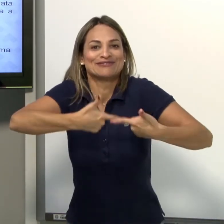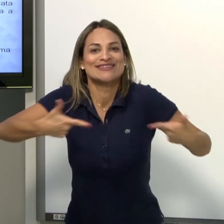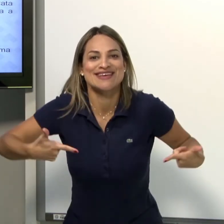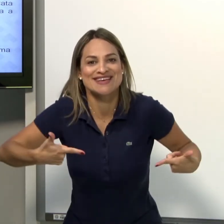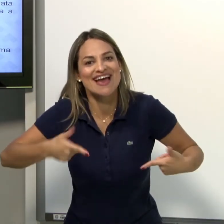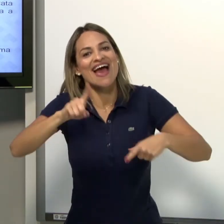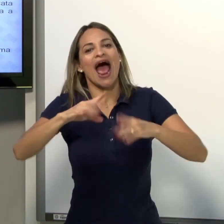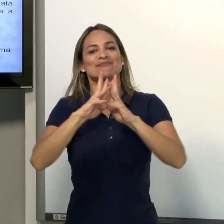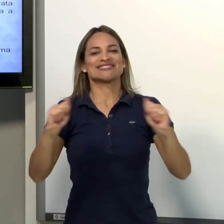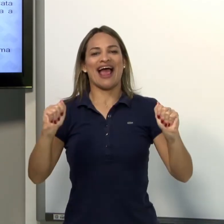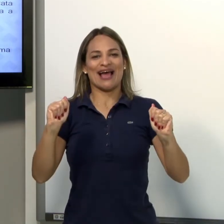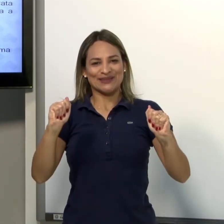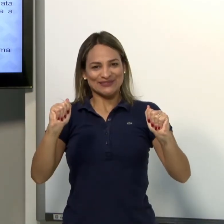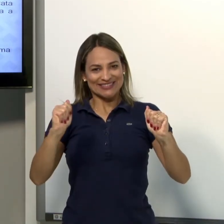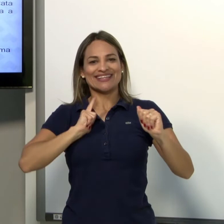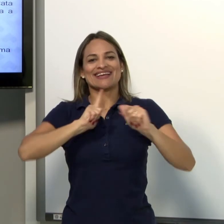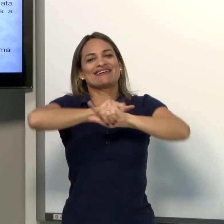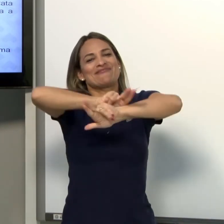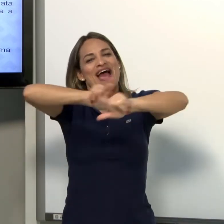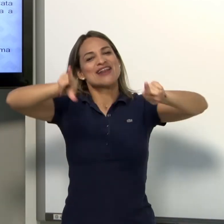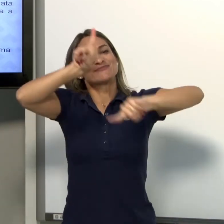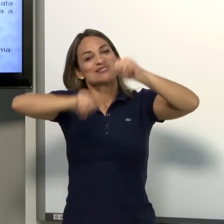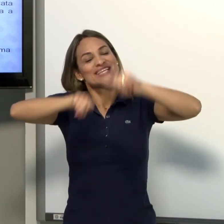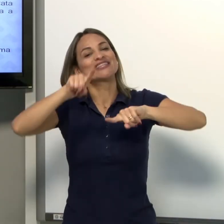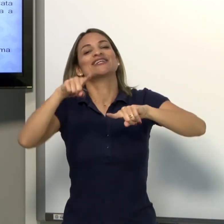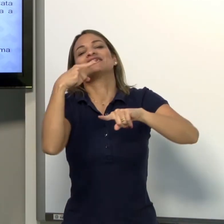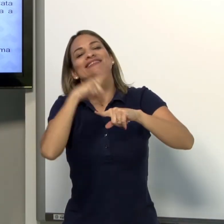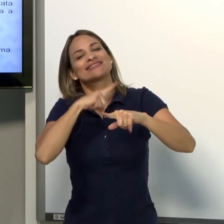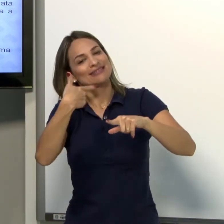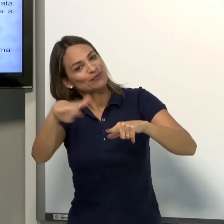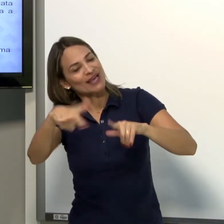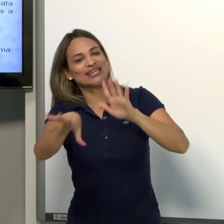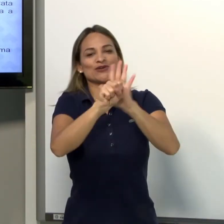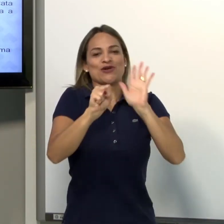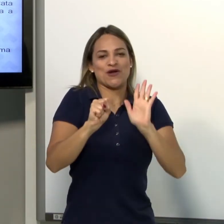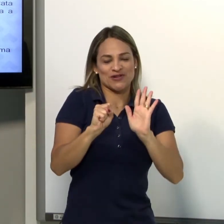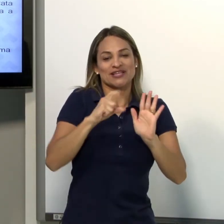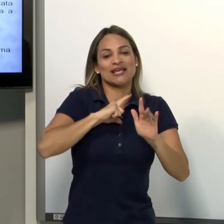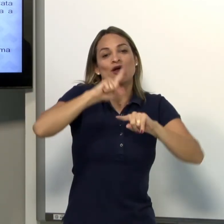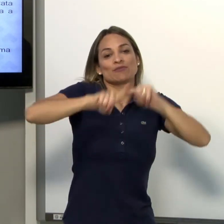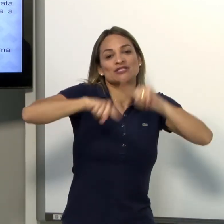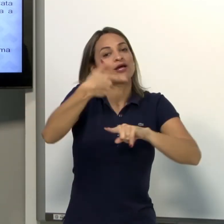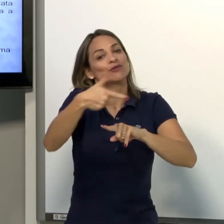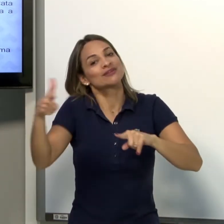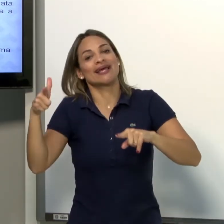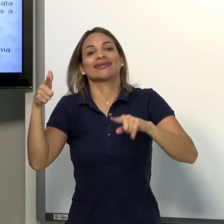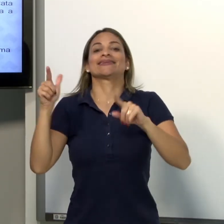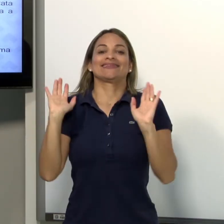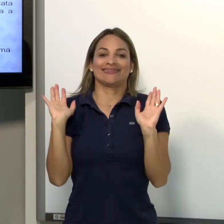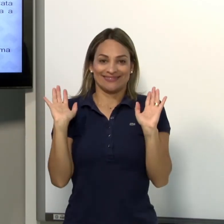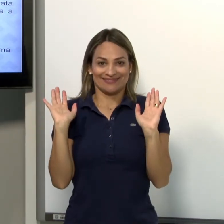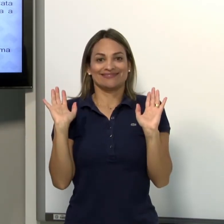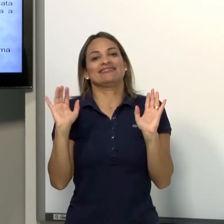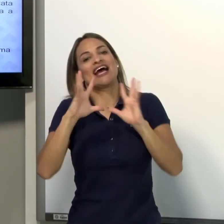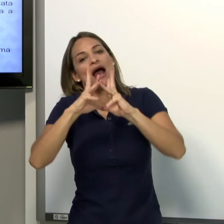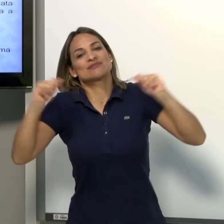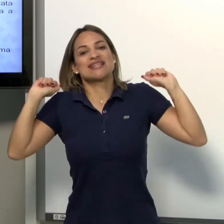Não. Ele é abstrato. Então, tem vários objetos abstratos que nós precisamos